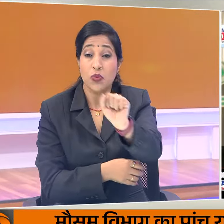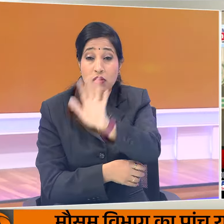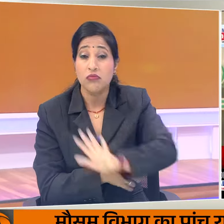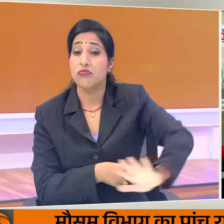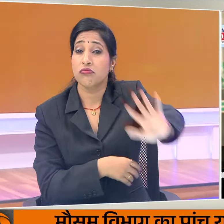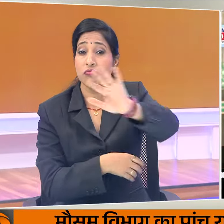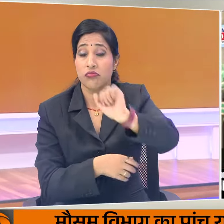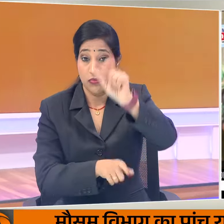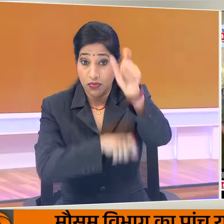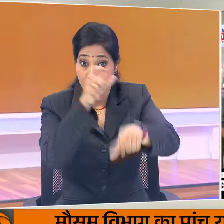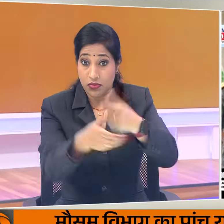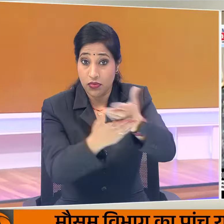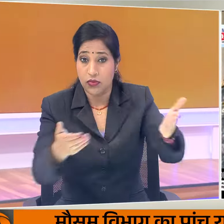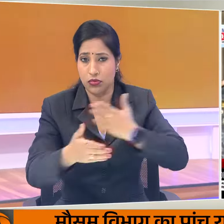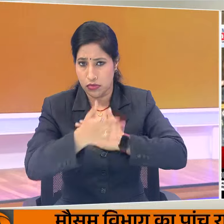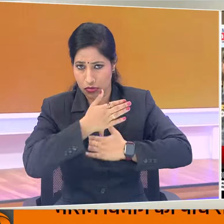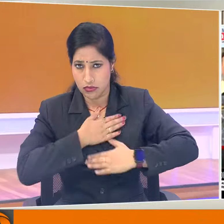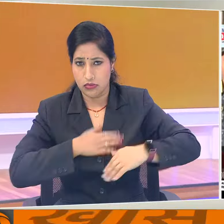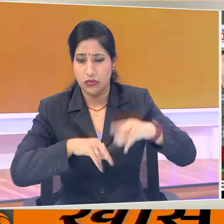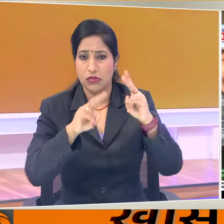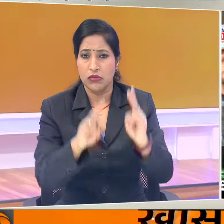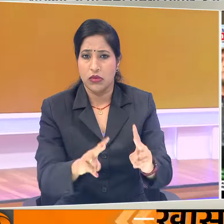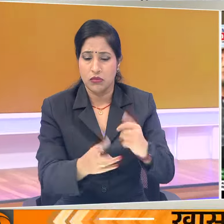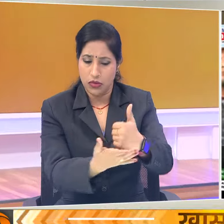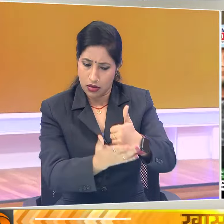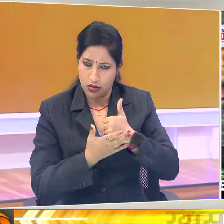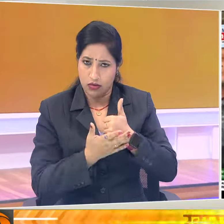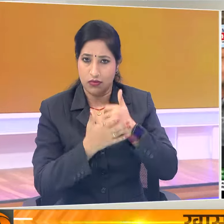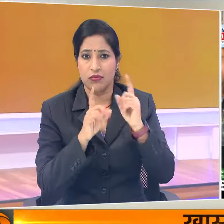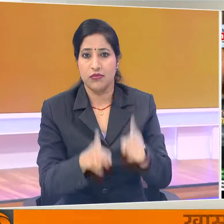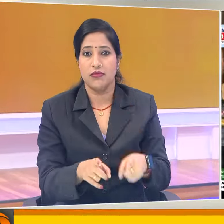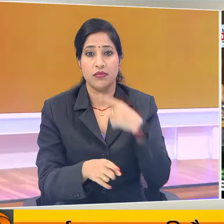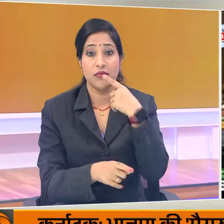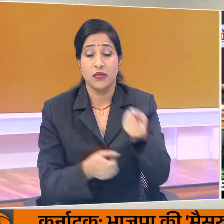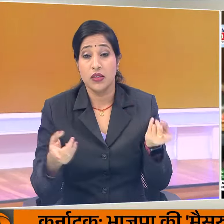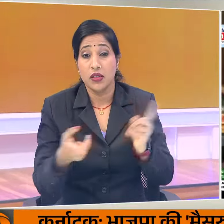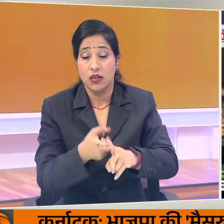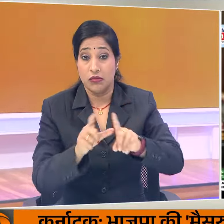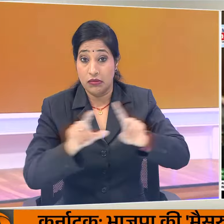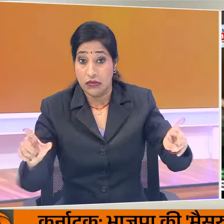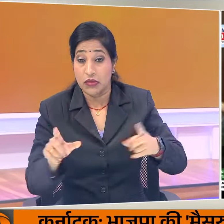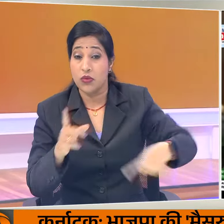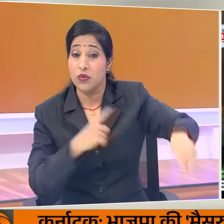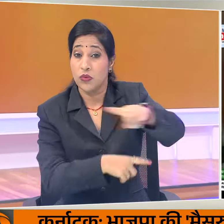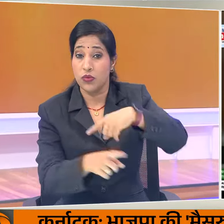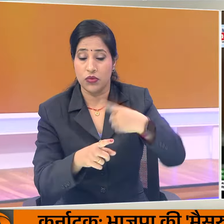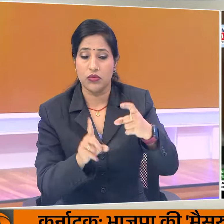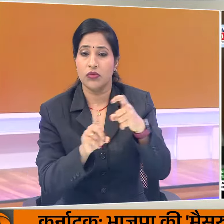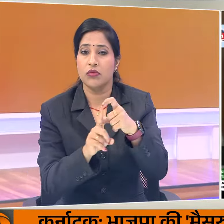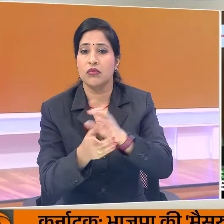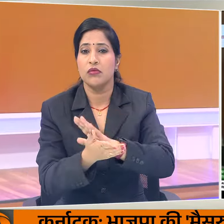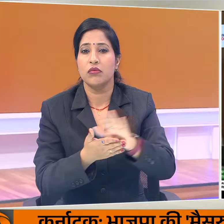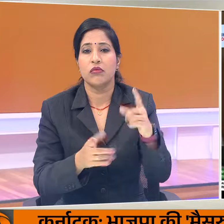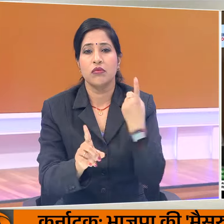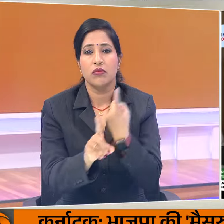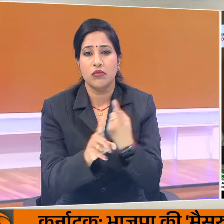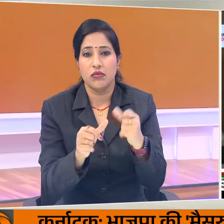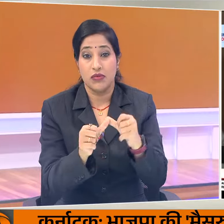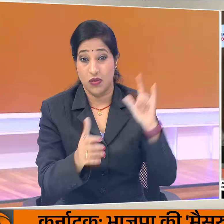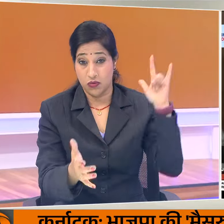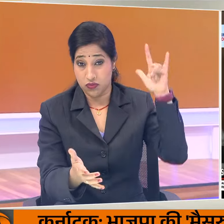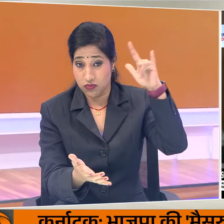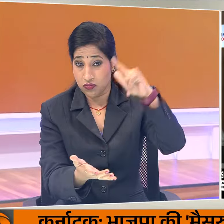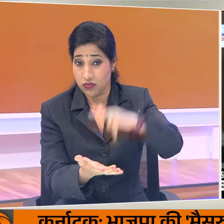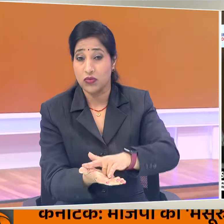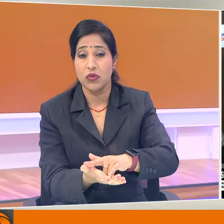की जनता शांती बनाए रखने में सहयोग करें। स्थते के गंभीरता को देखते हुए ढाका